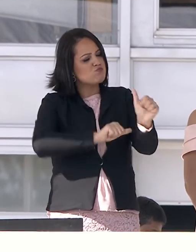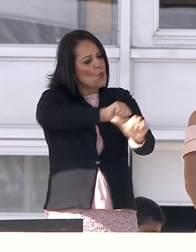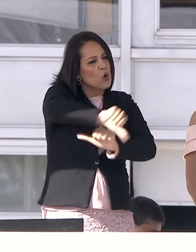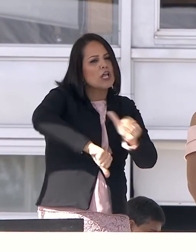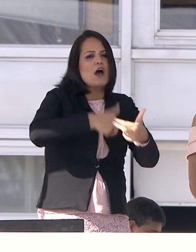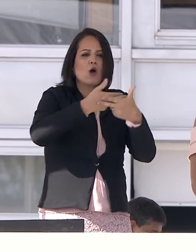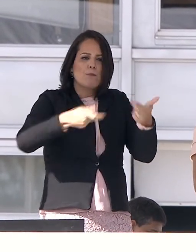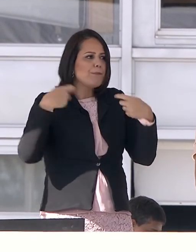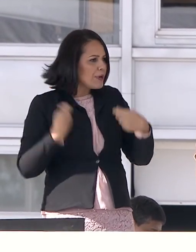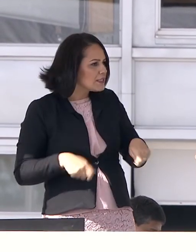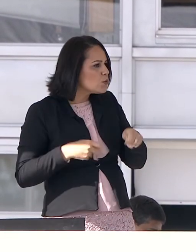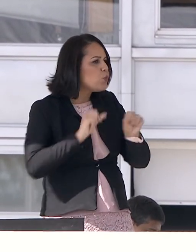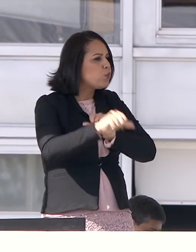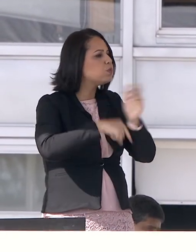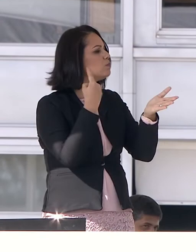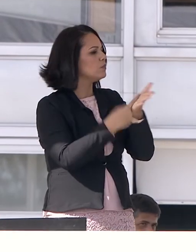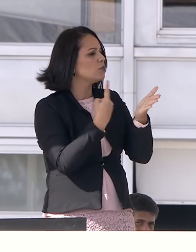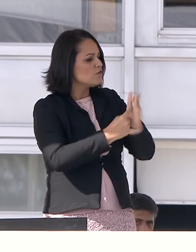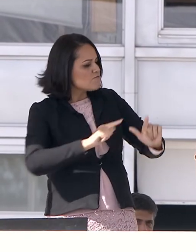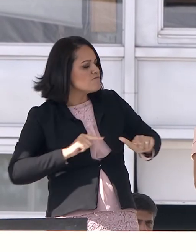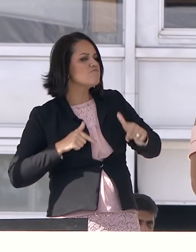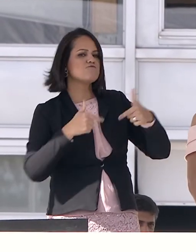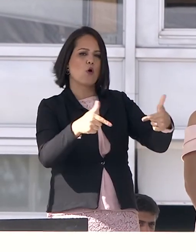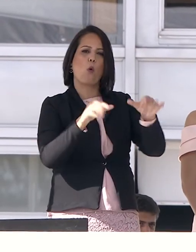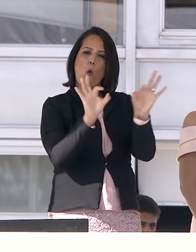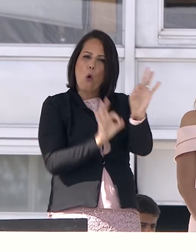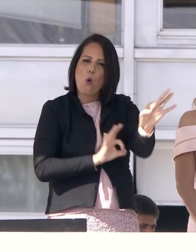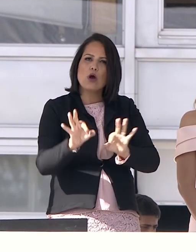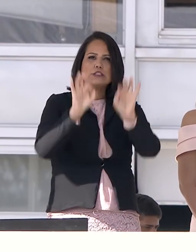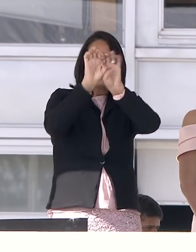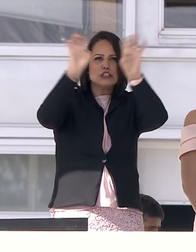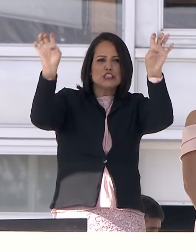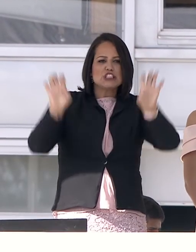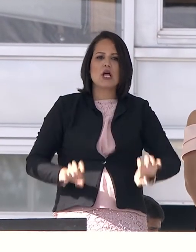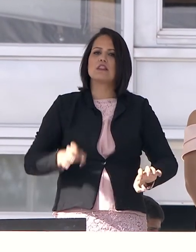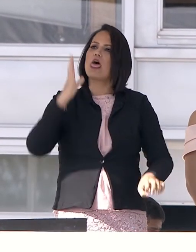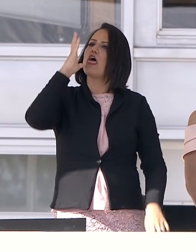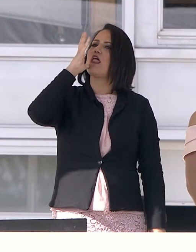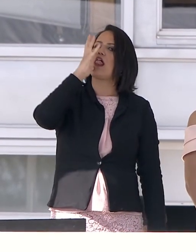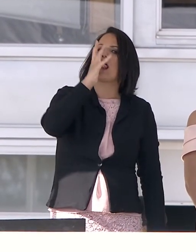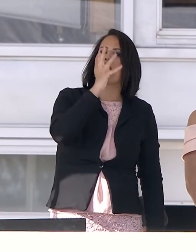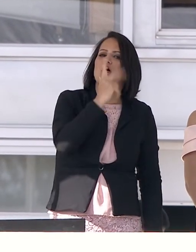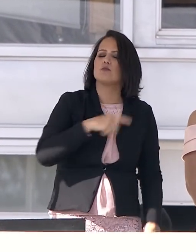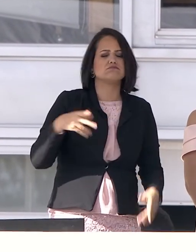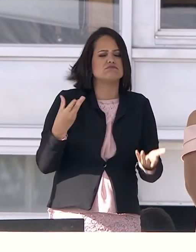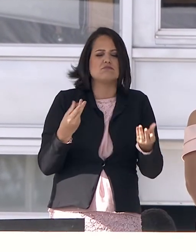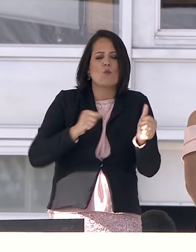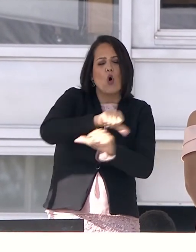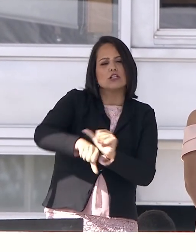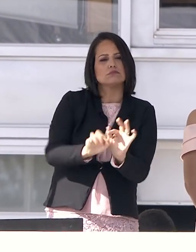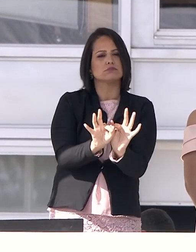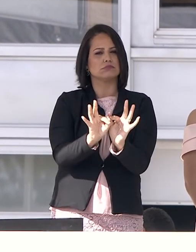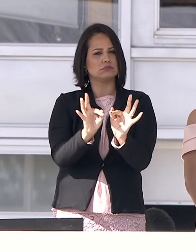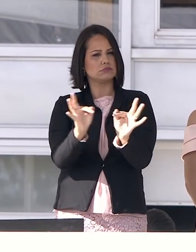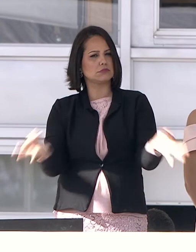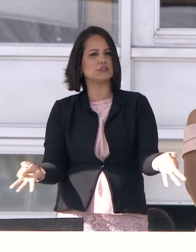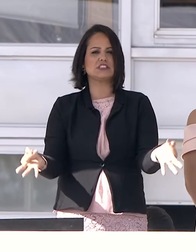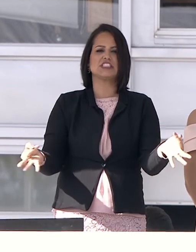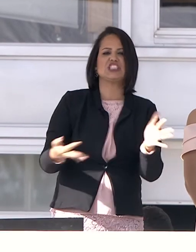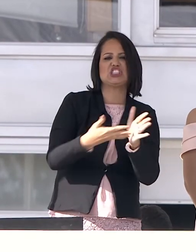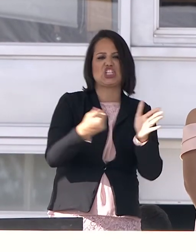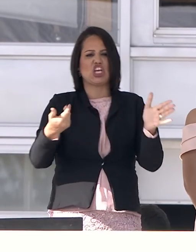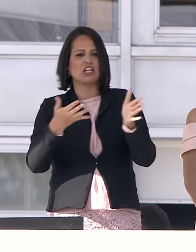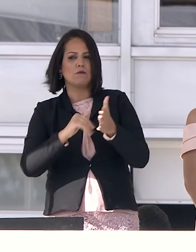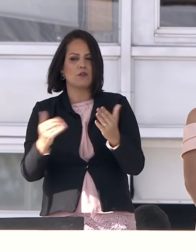necessárias. Vamos ampliar infraestruturas, desburocratizar, simplificar, tirar a